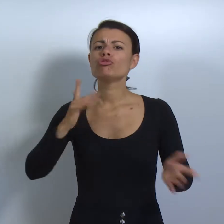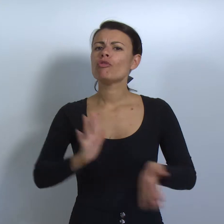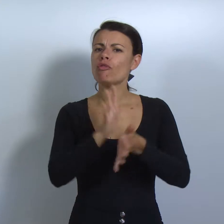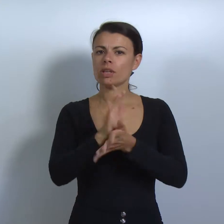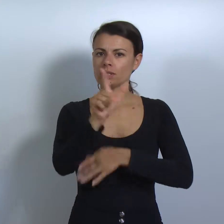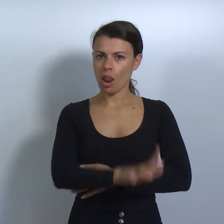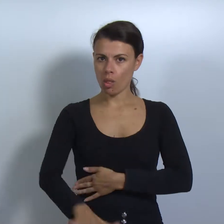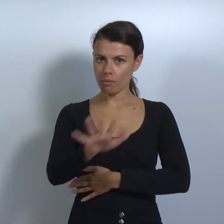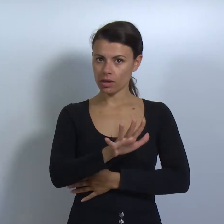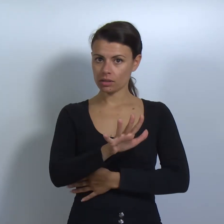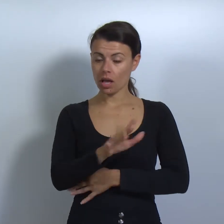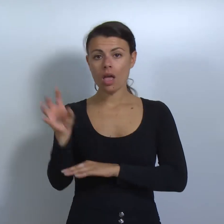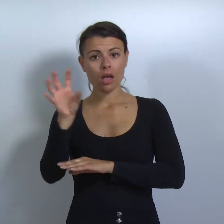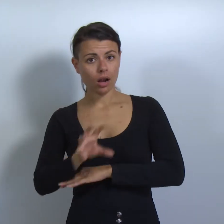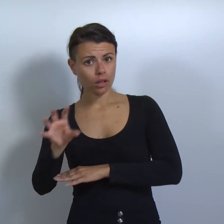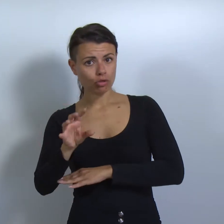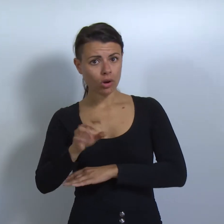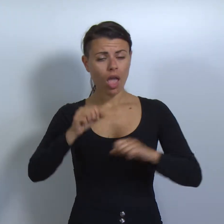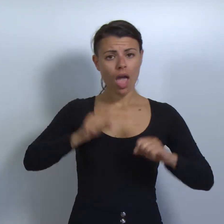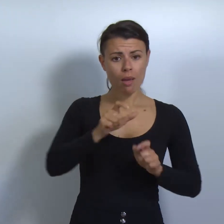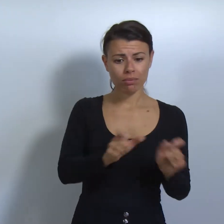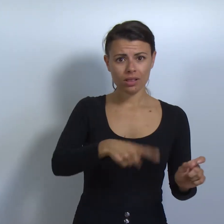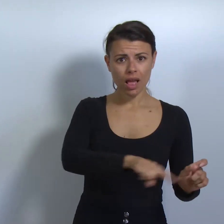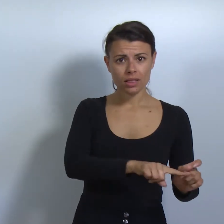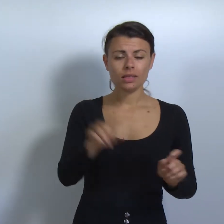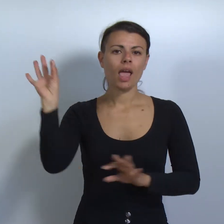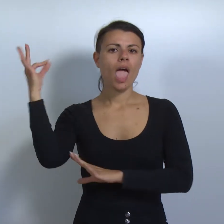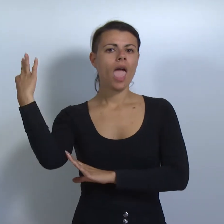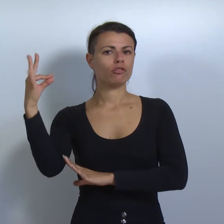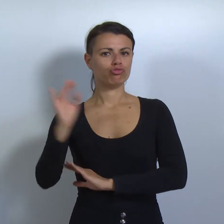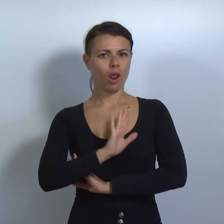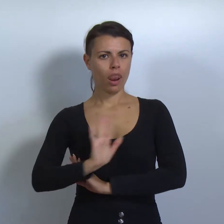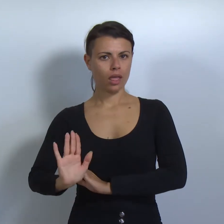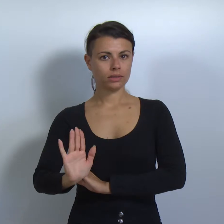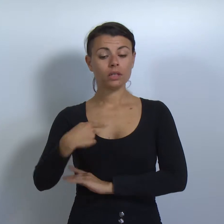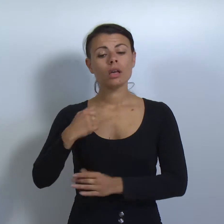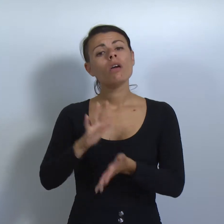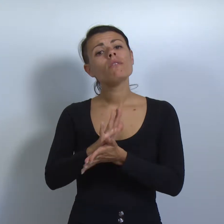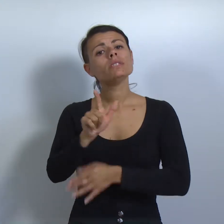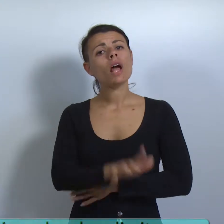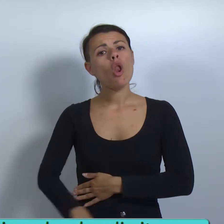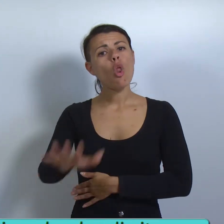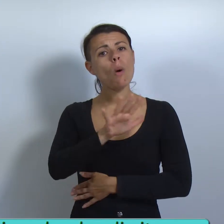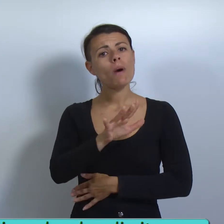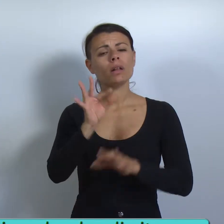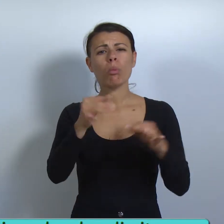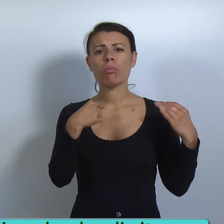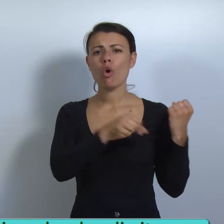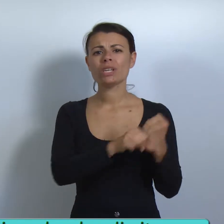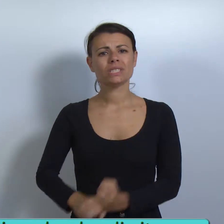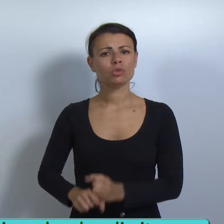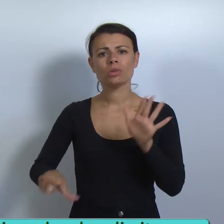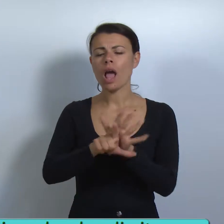festa della Lombardia, la regione, i suoi abitanti, le sue eccellenze. La festa della Lombardia, istituita con una legge